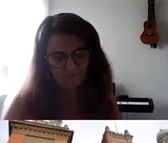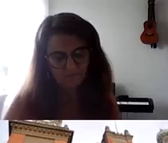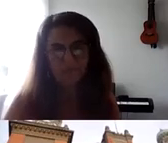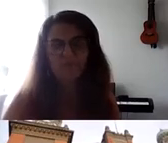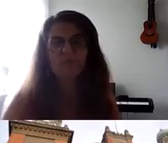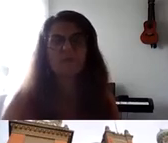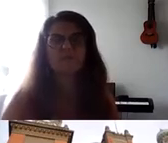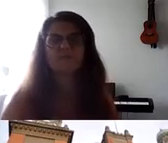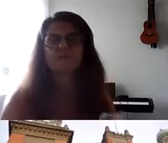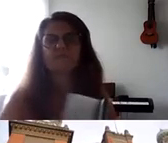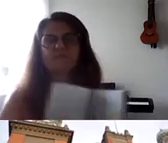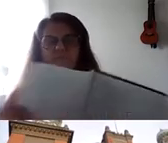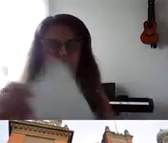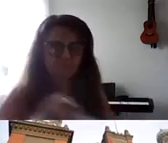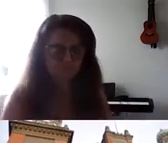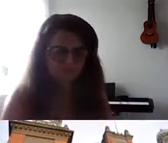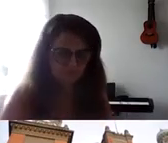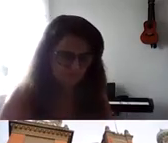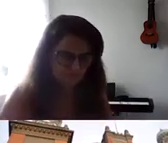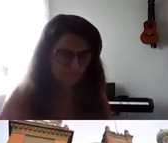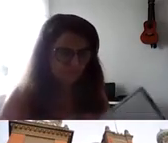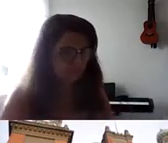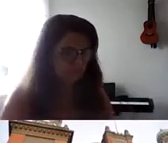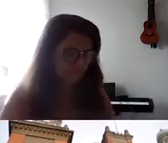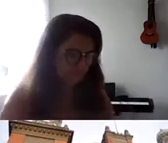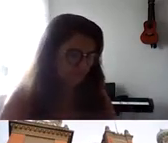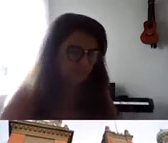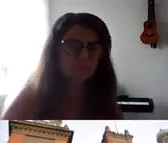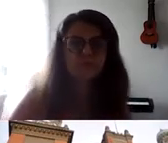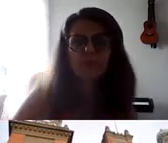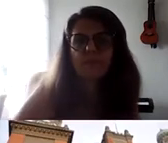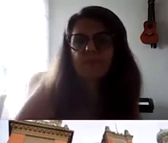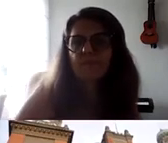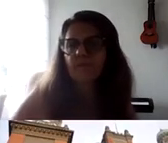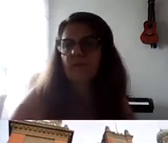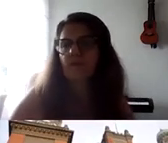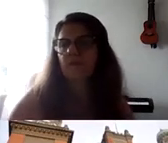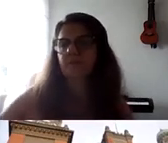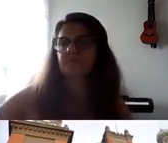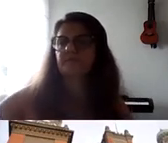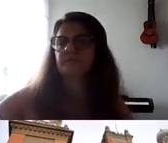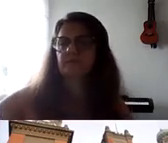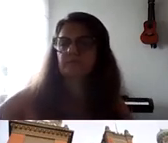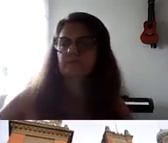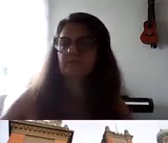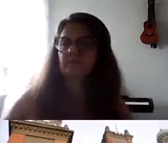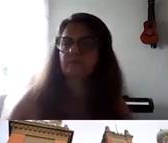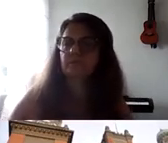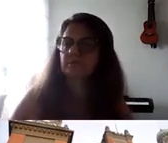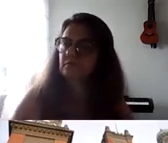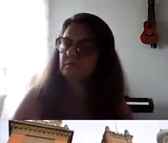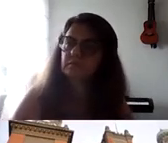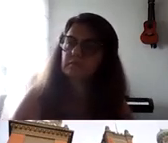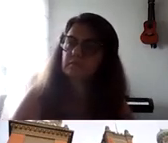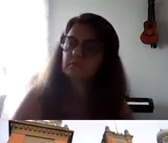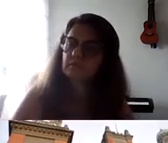mas a gente conseguiu comprar uma impressora Braille lá para a ENSP, uma impressora que eles chamam de fusora, que faz relevo para